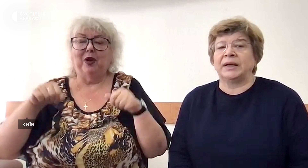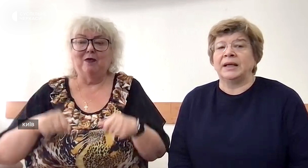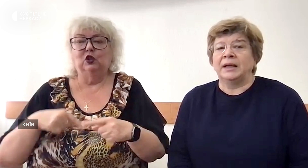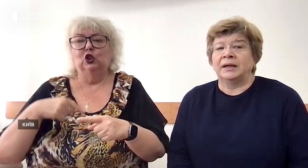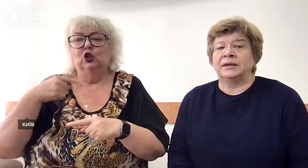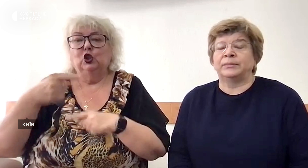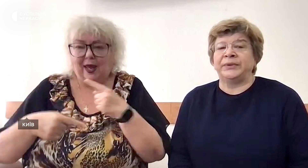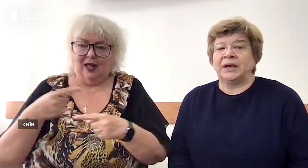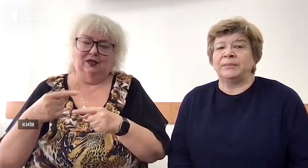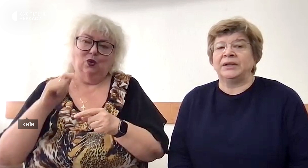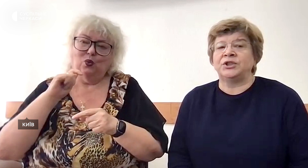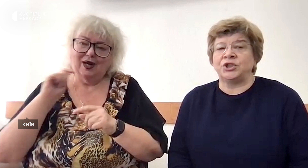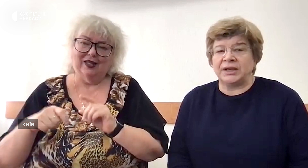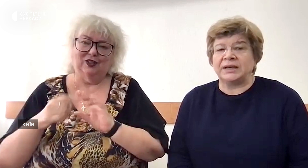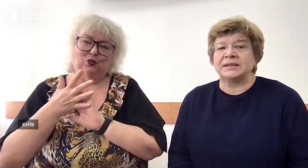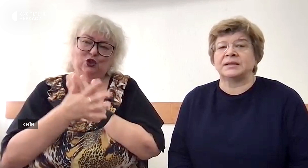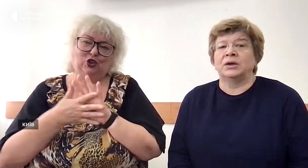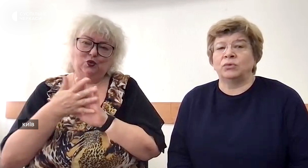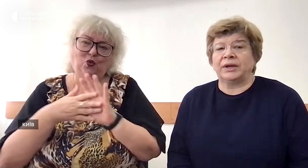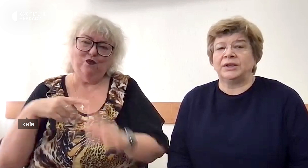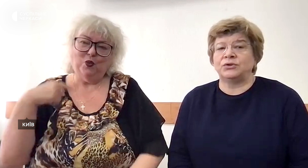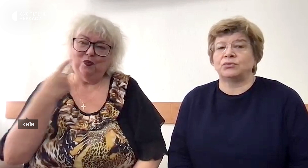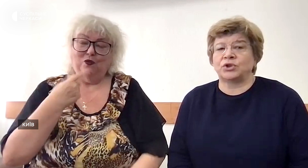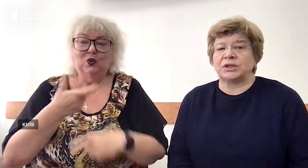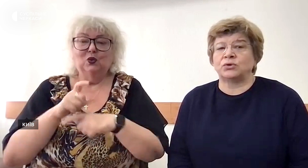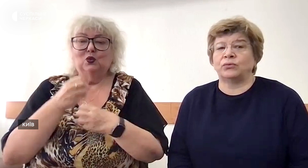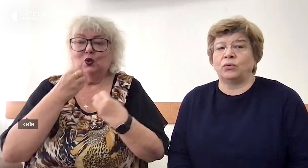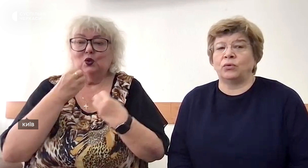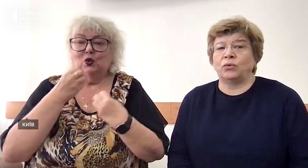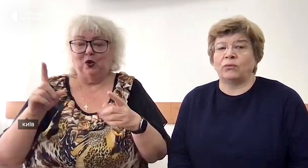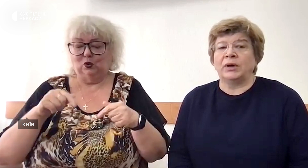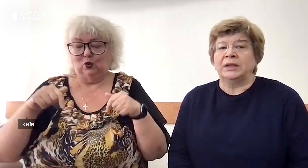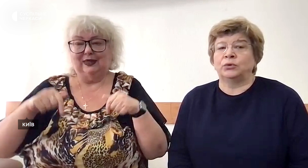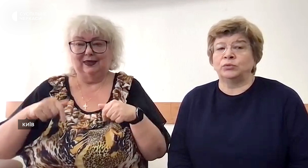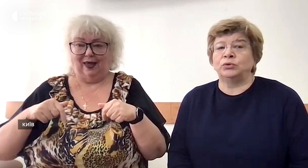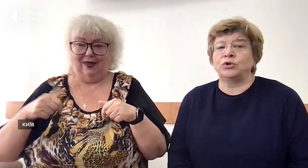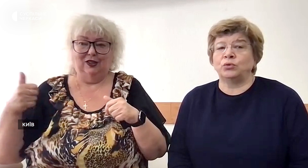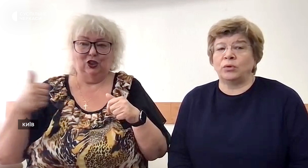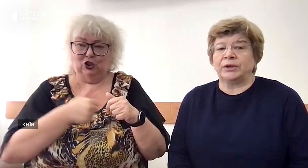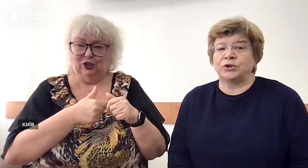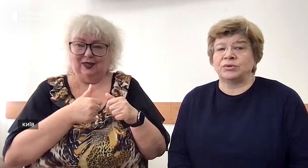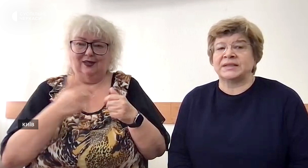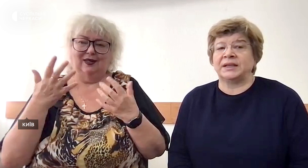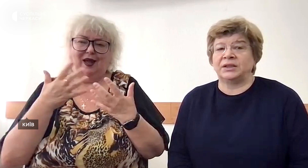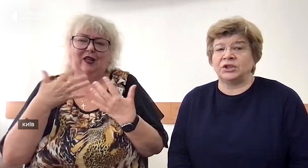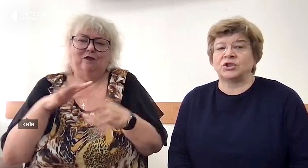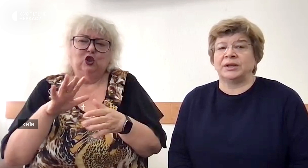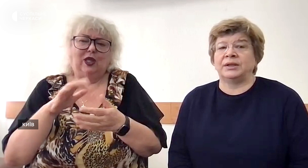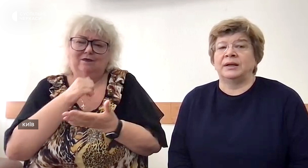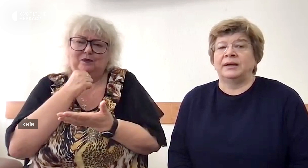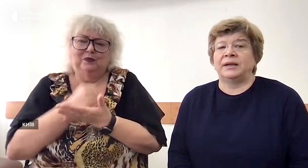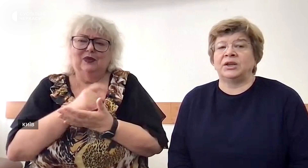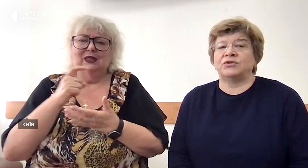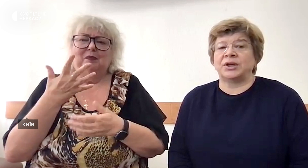різними пільгами через українську жестову мову. Тому дуже добре, що цей